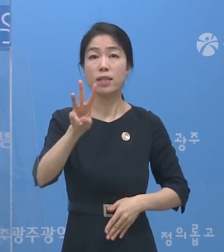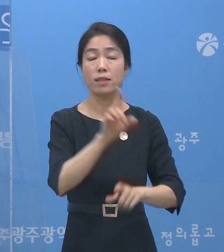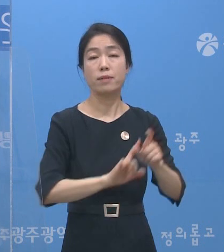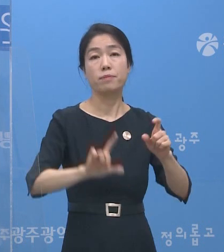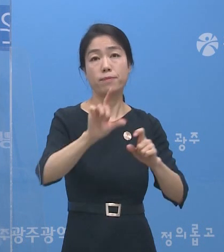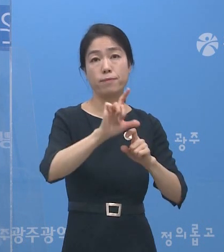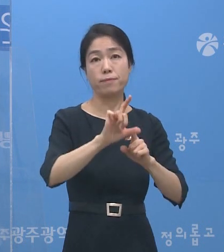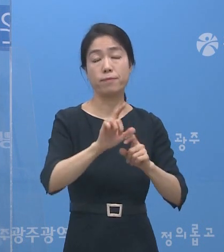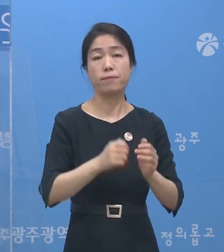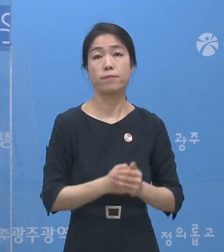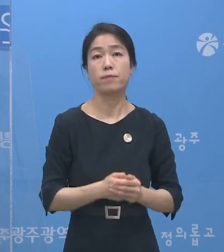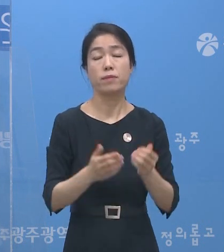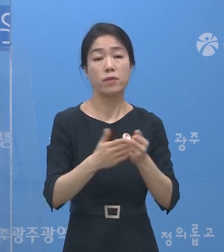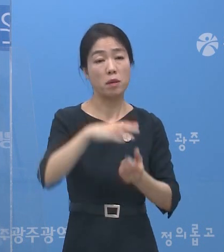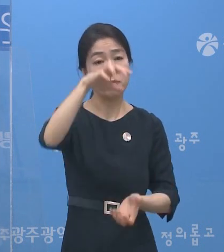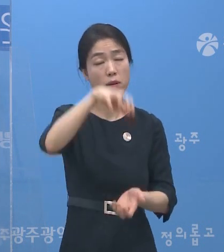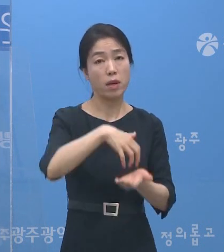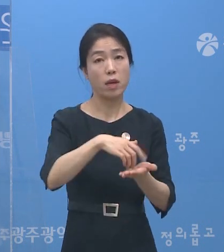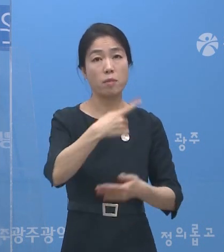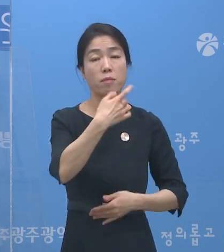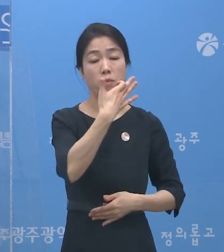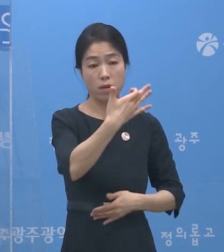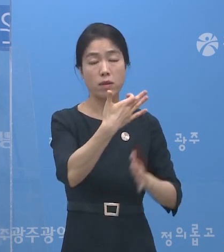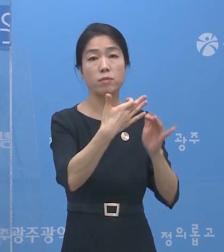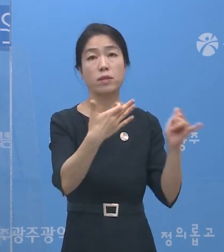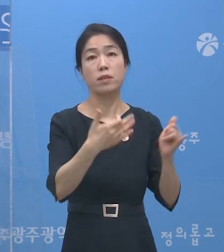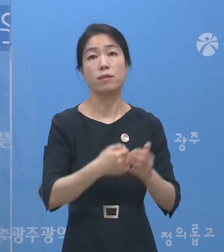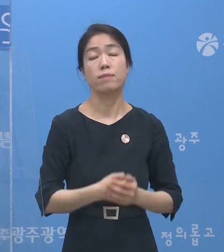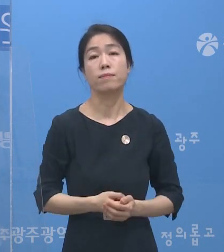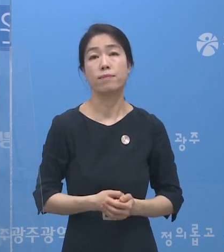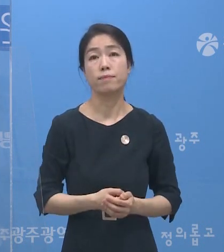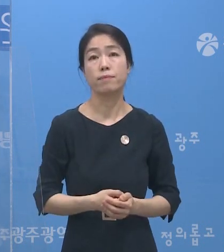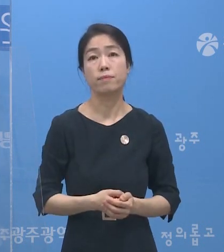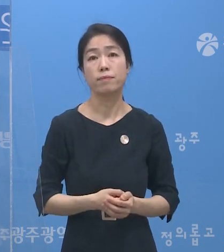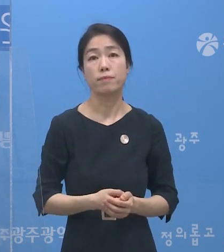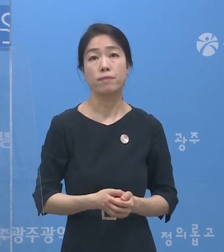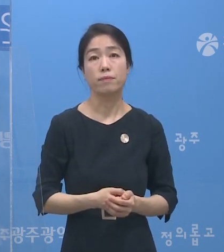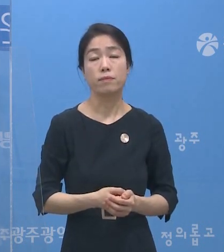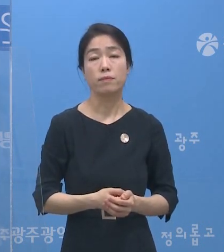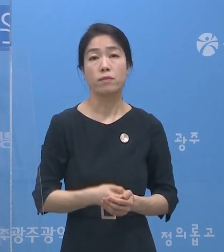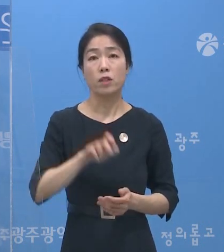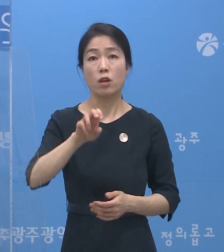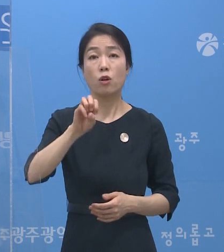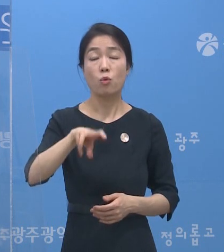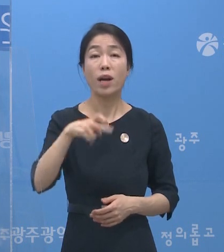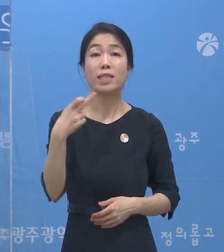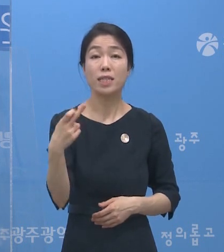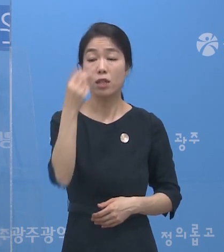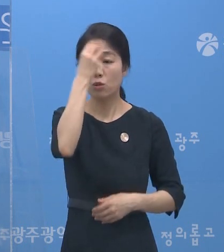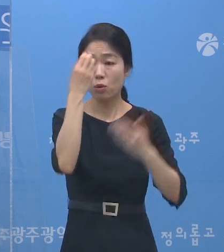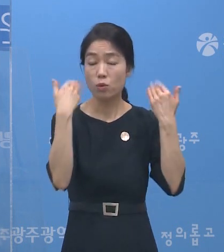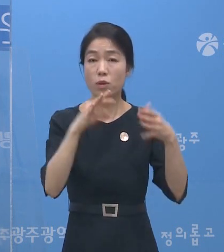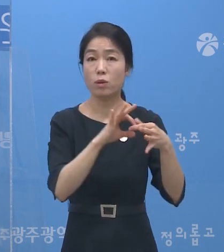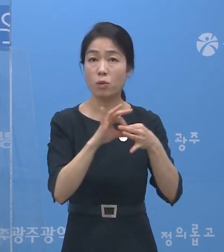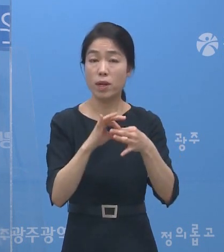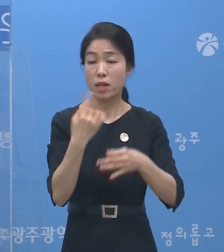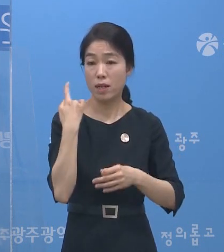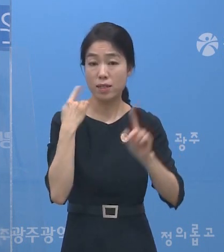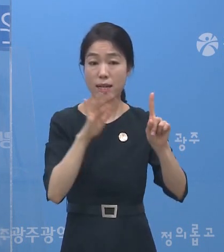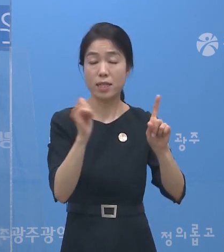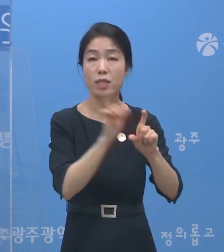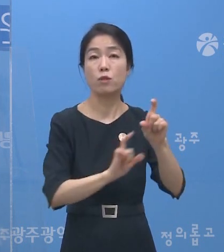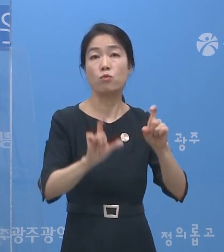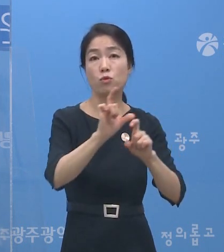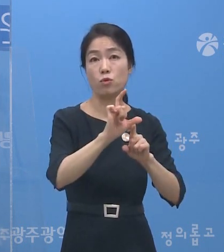추가됐습니다. 그래서 총 누적은 19명이 확진됐습니다. 또 광산구 소재 고등학교 관련해서 어제 1명